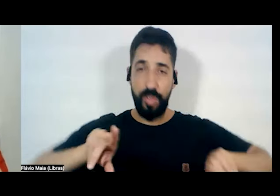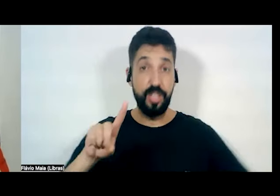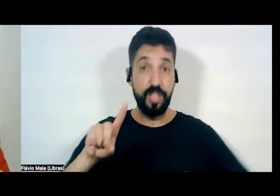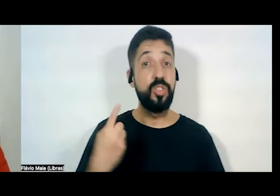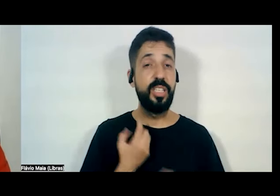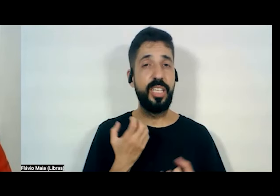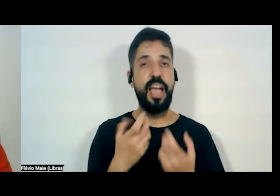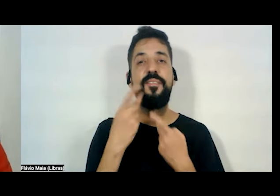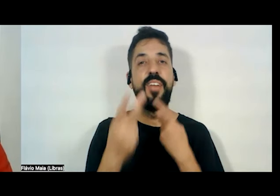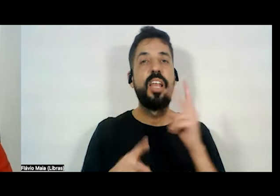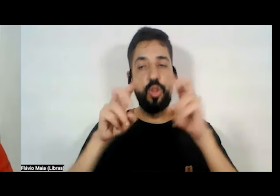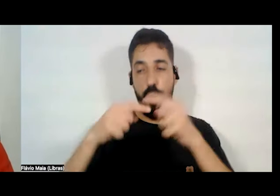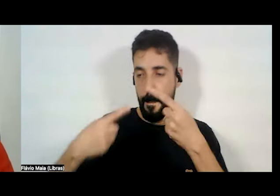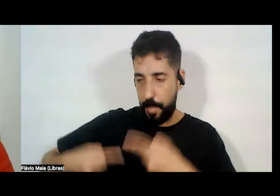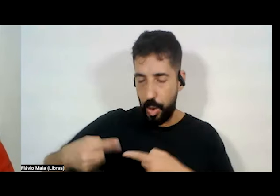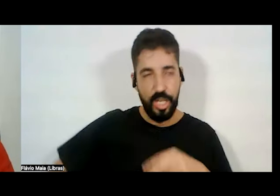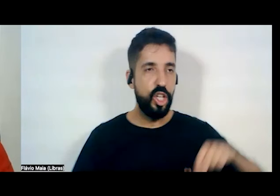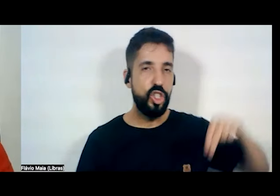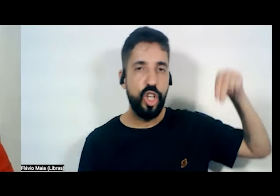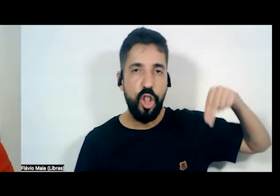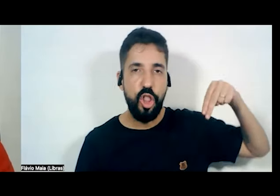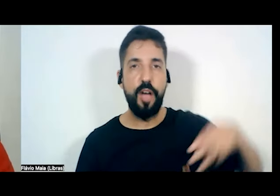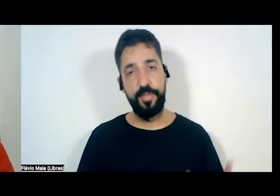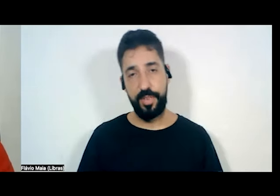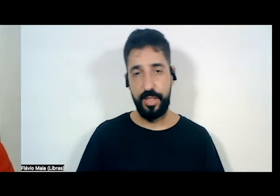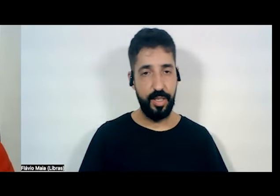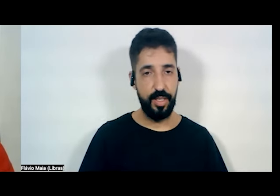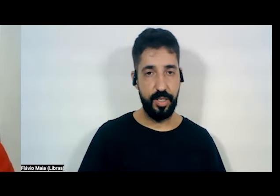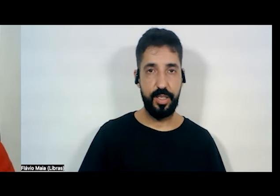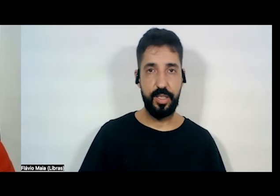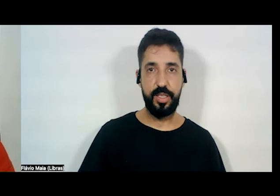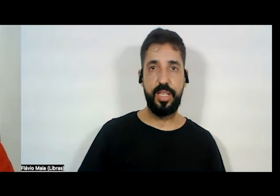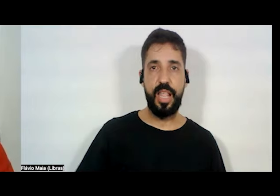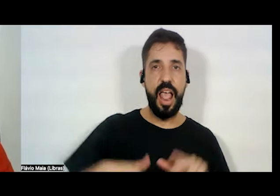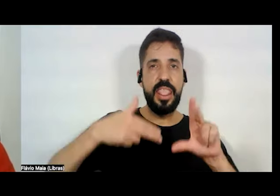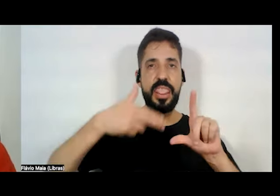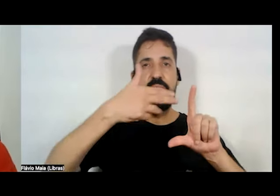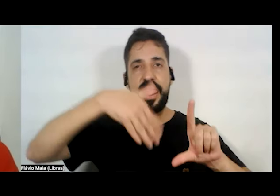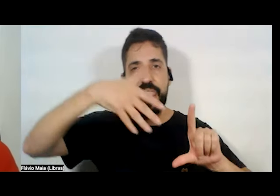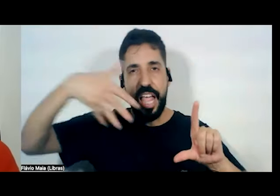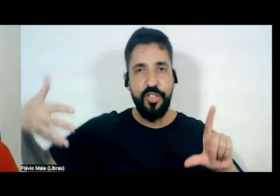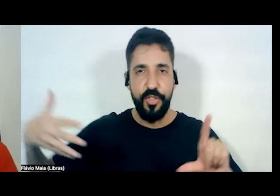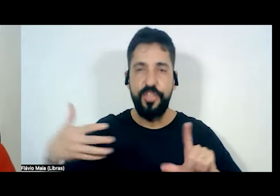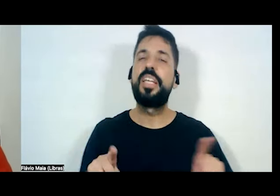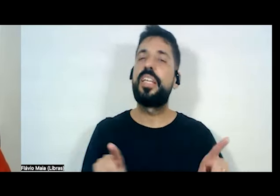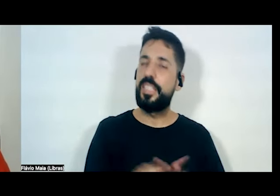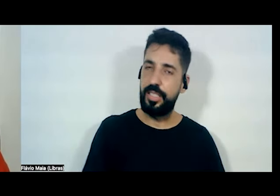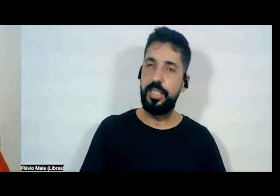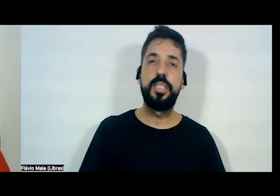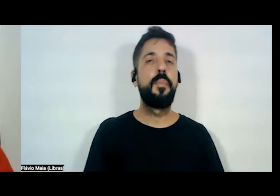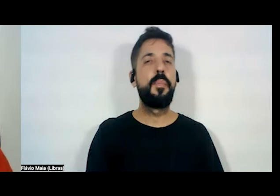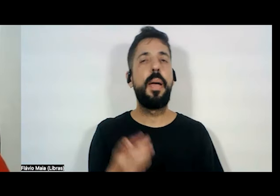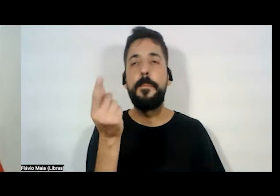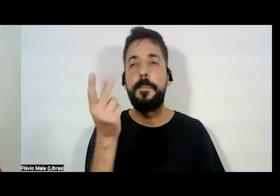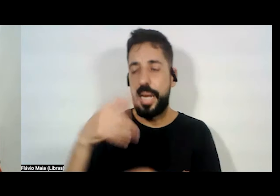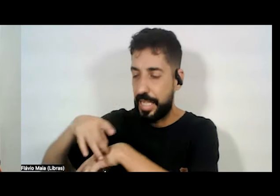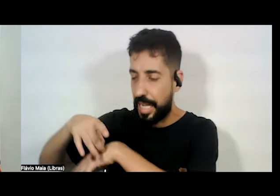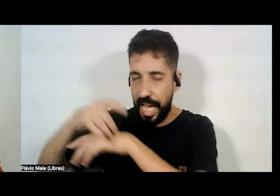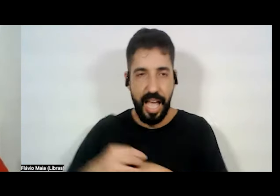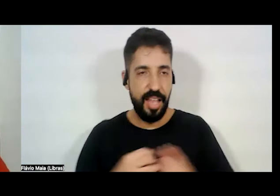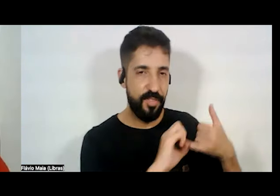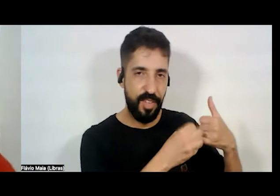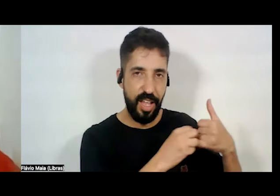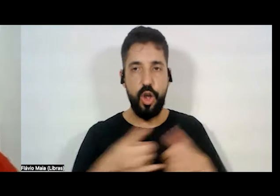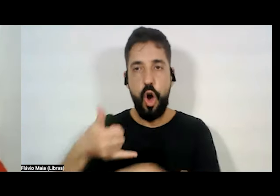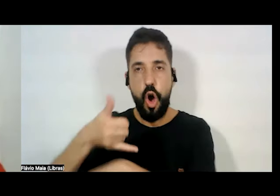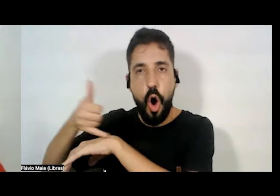política, da novela, da série do Netflix. Nós queremos falar do preço da carne, do feijão, do óleo de soja